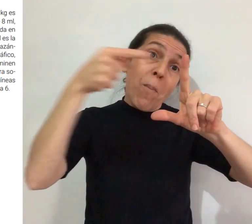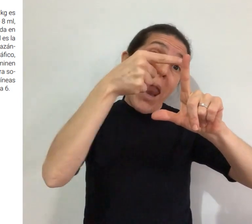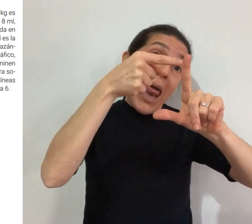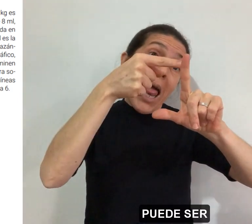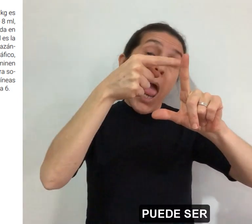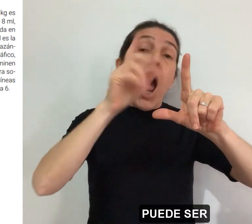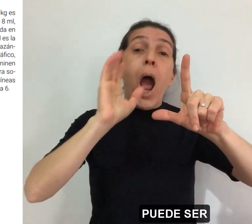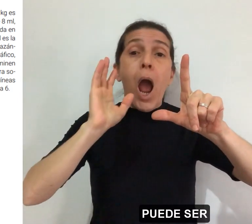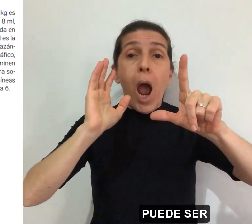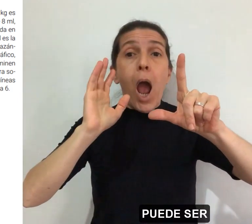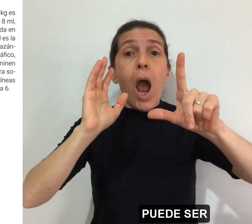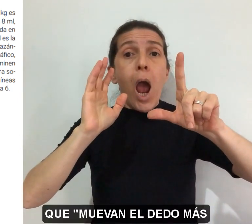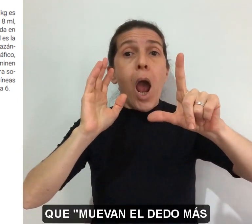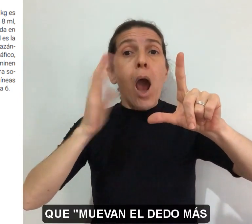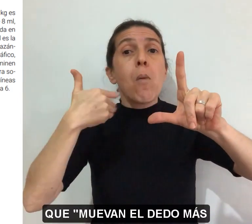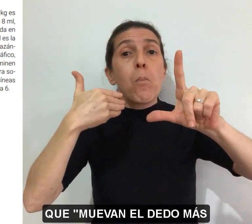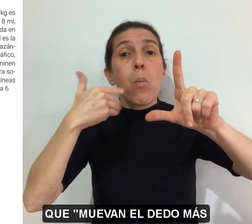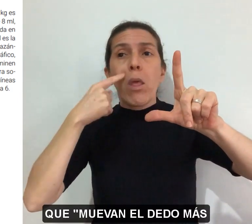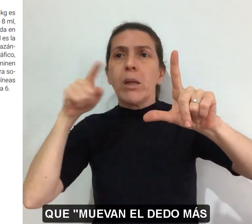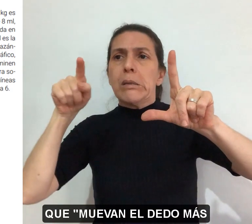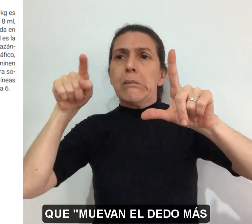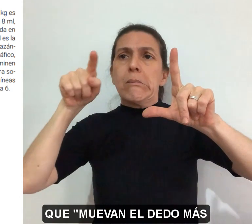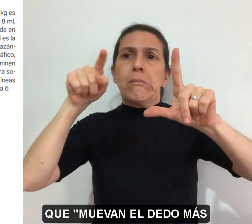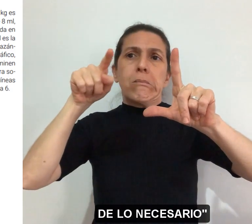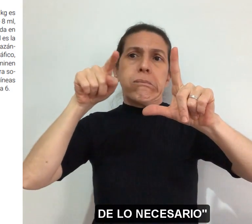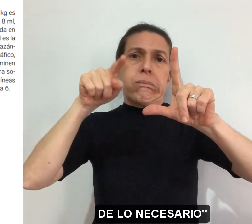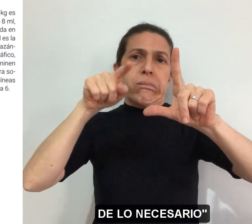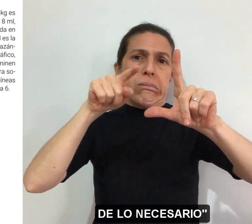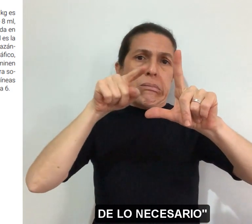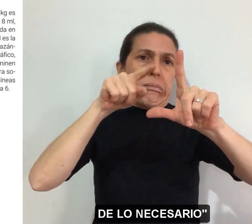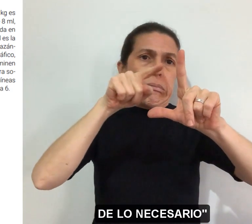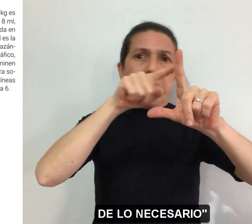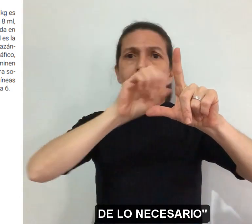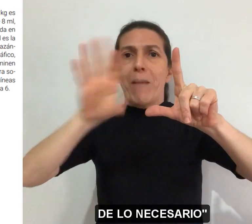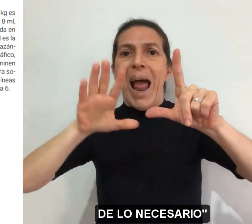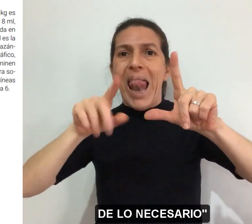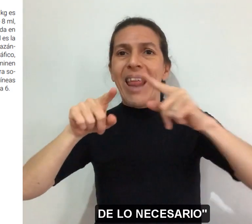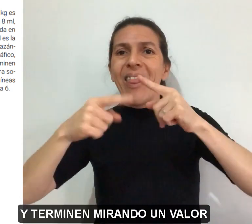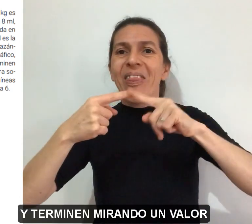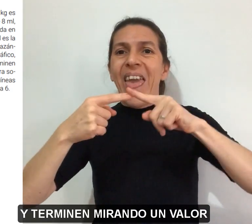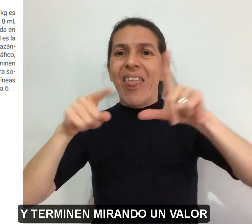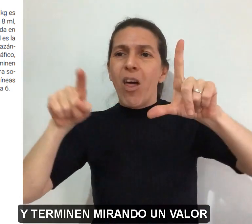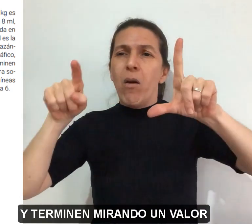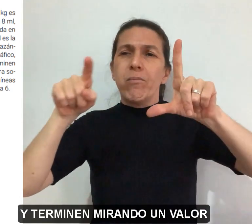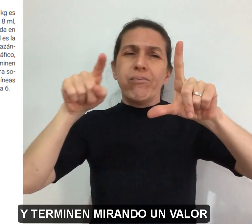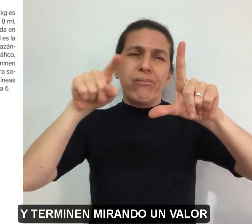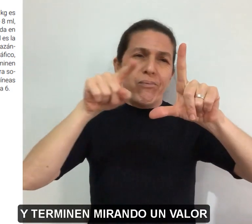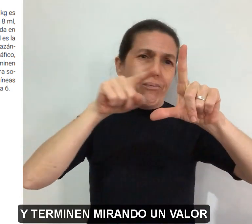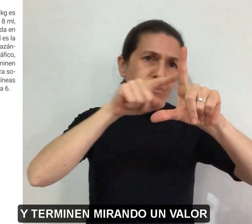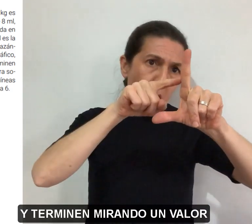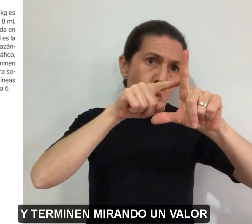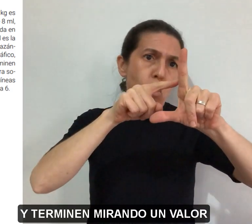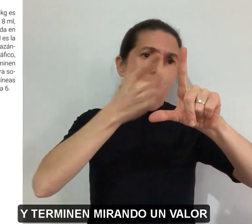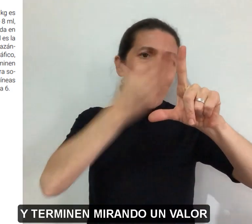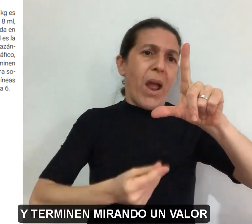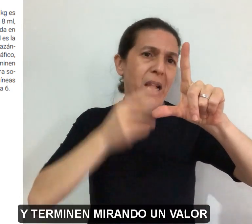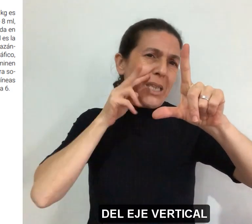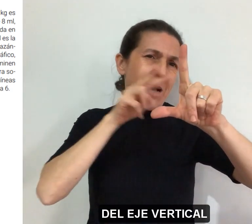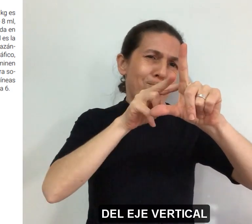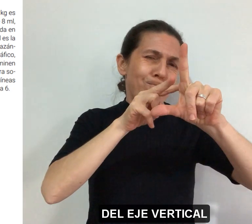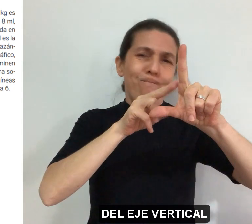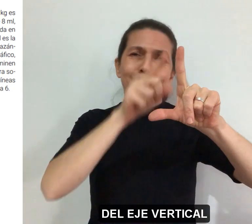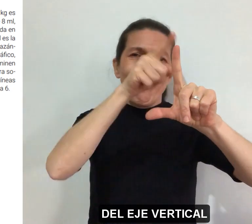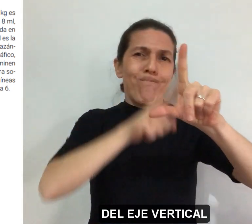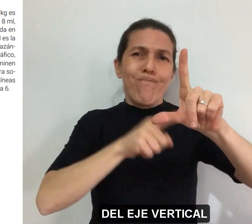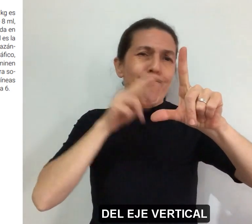puede ser que muevan el dedo más de lo necesario y terminen mirando un valor